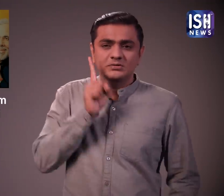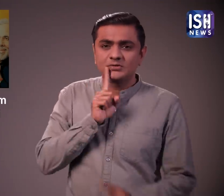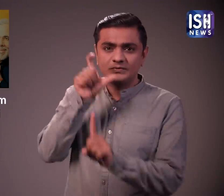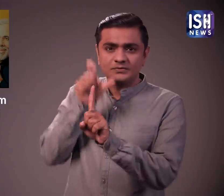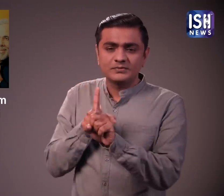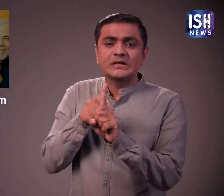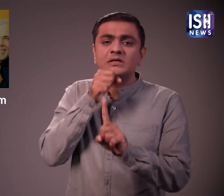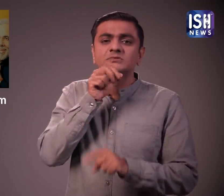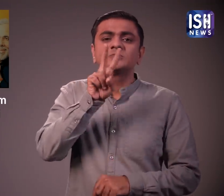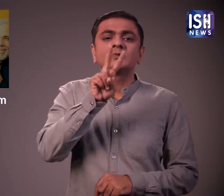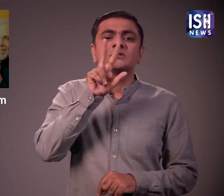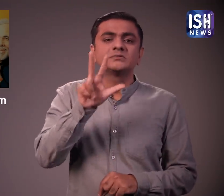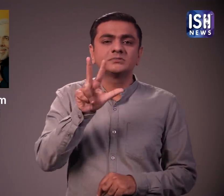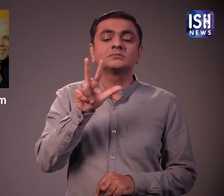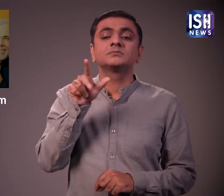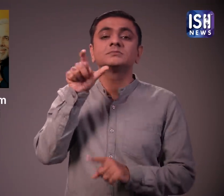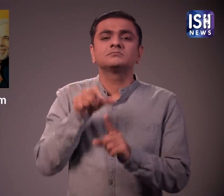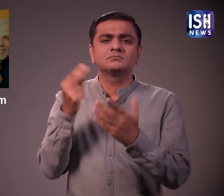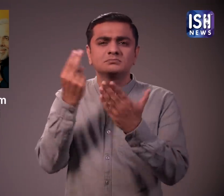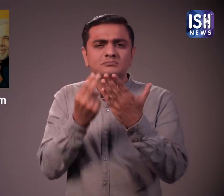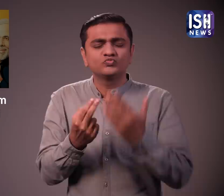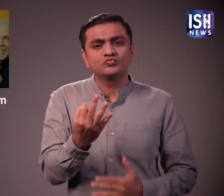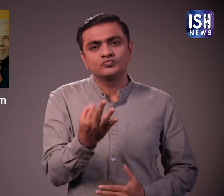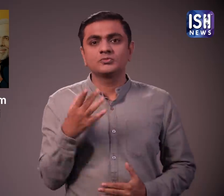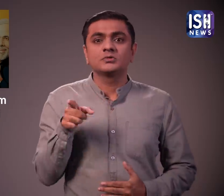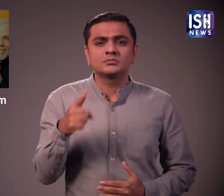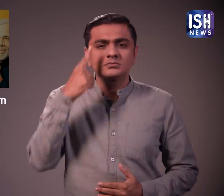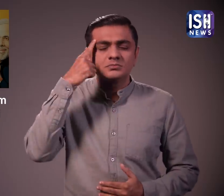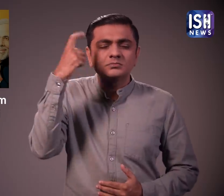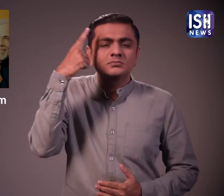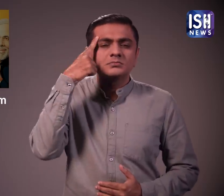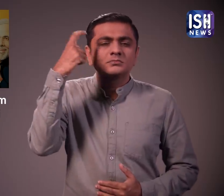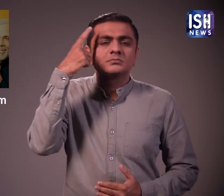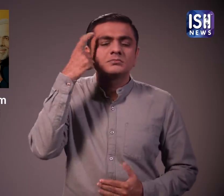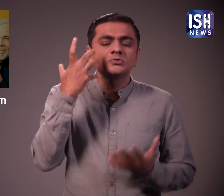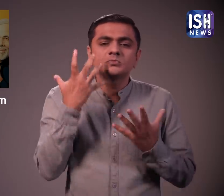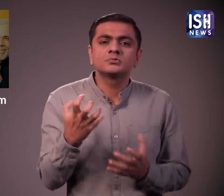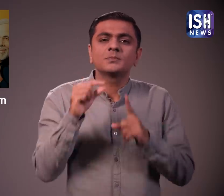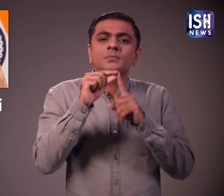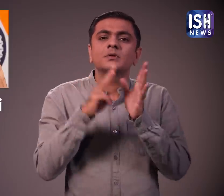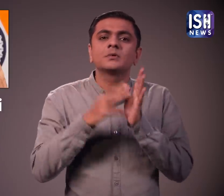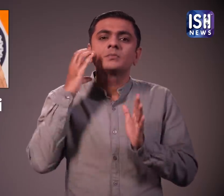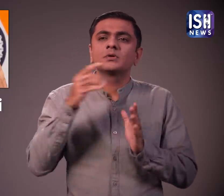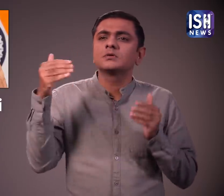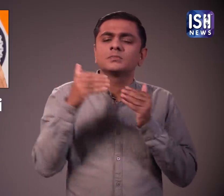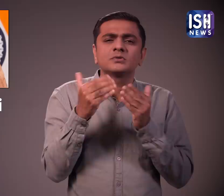28 साल के एक डेफ कलाकार ने प्रधानमंत्री मोधी से मिलने का सपना देखा था।